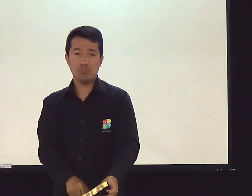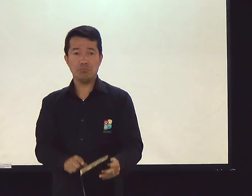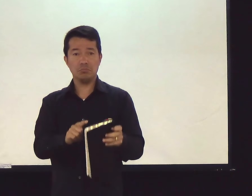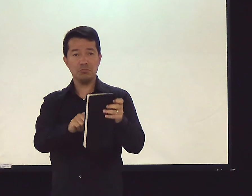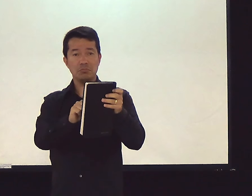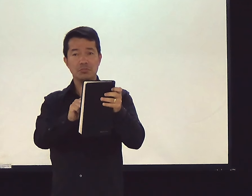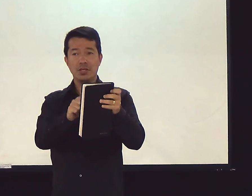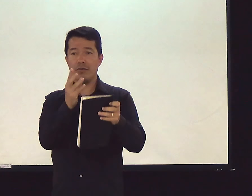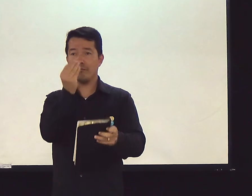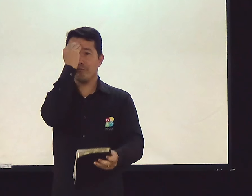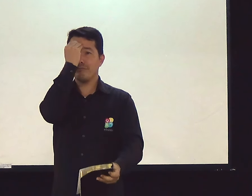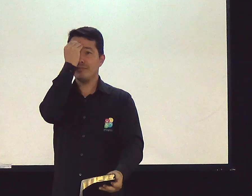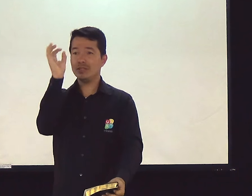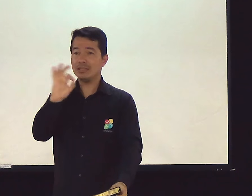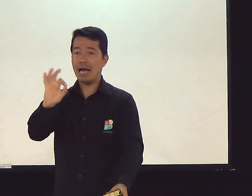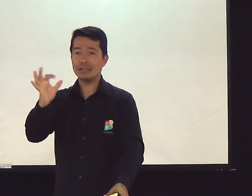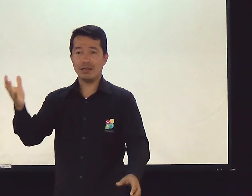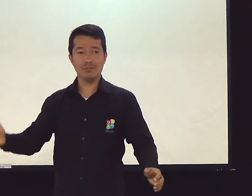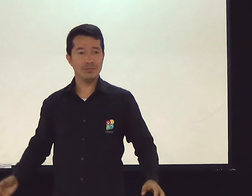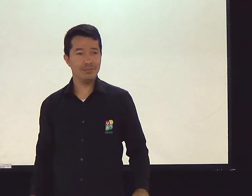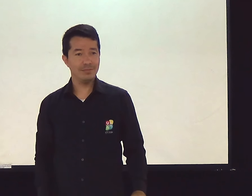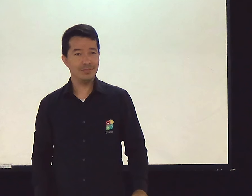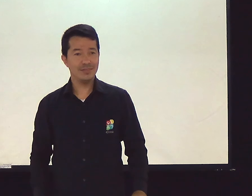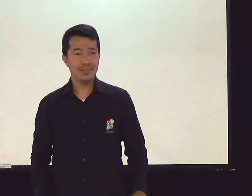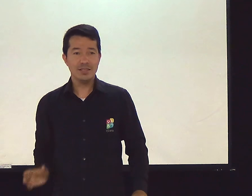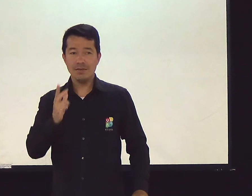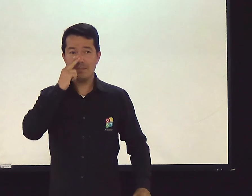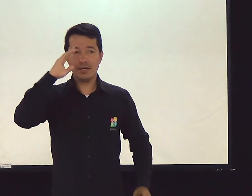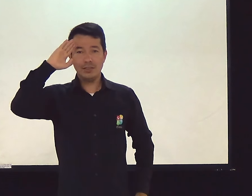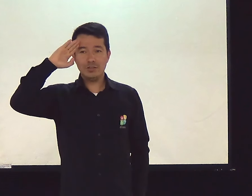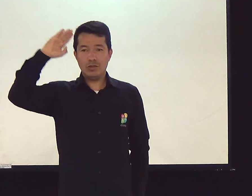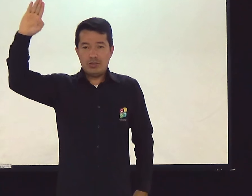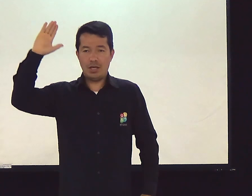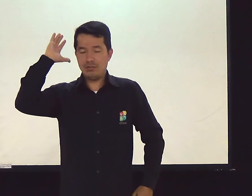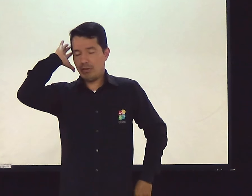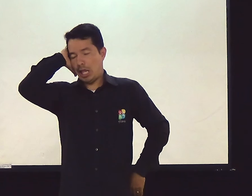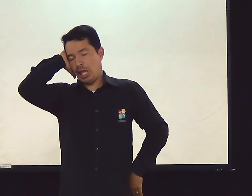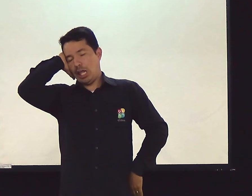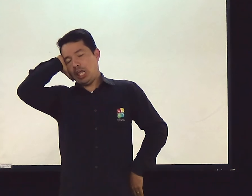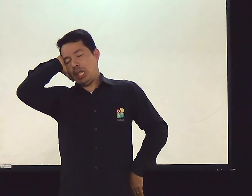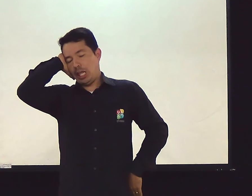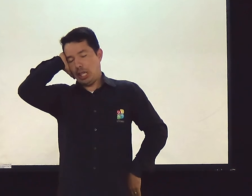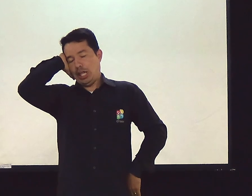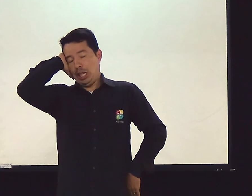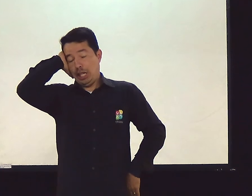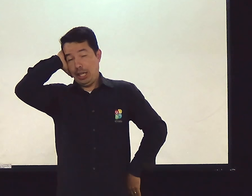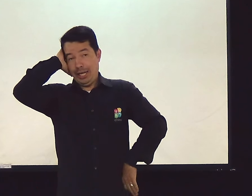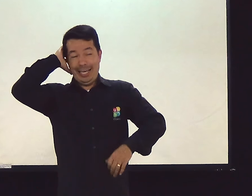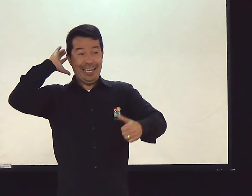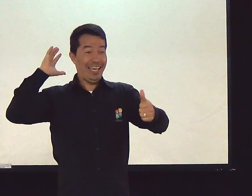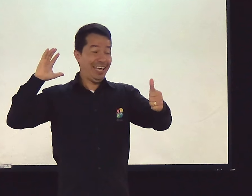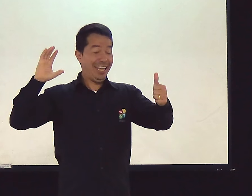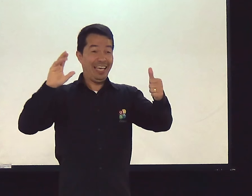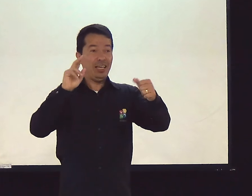pela bala. Por quê? Porque não usou a sua arma. O soldado dormia no posto.